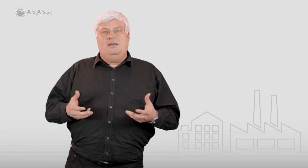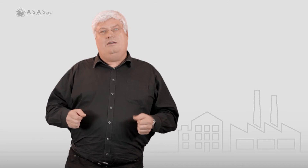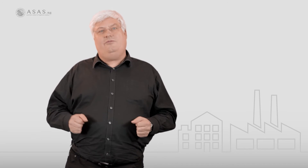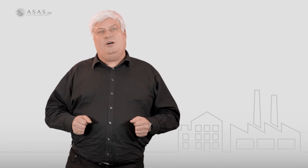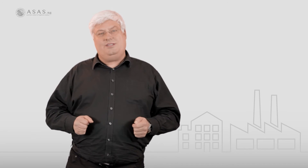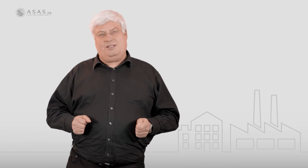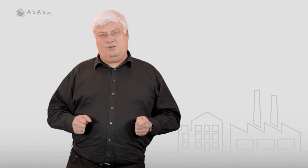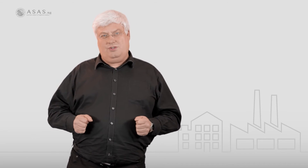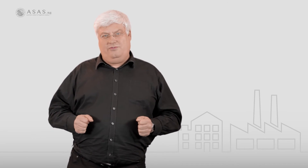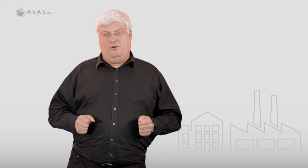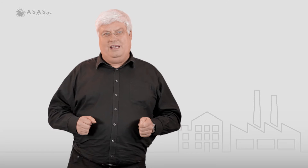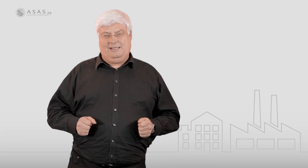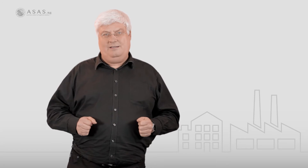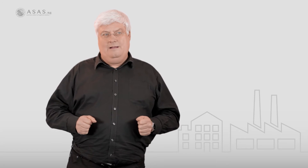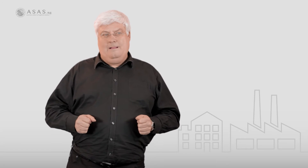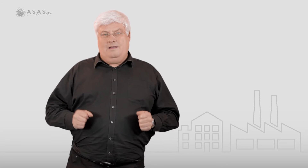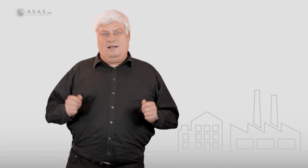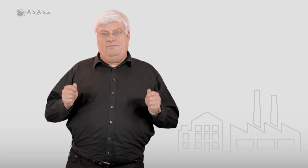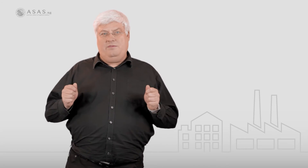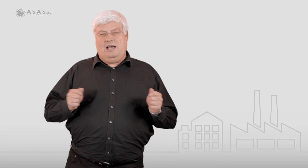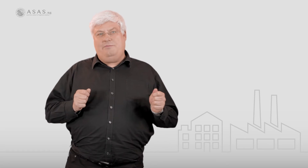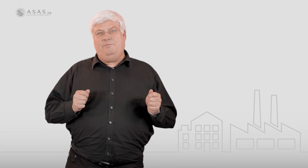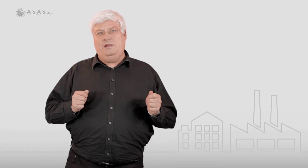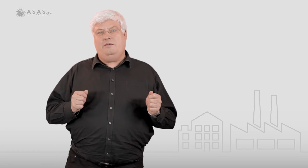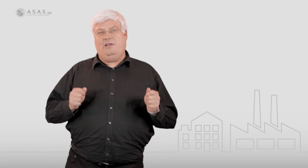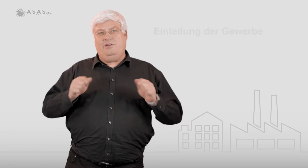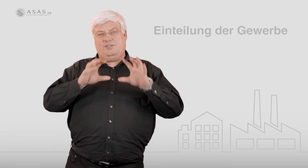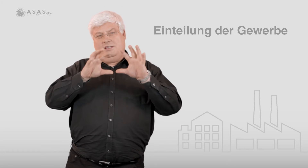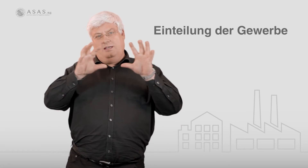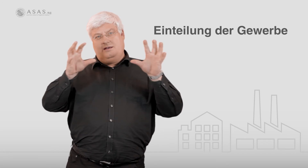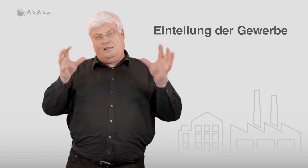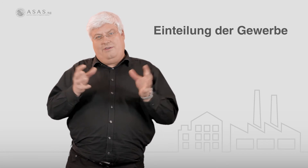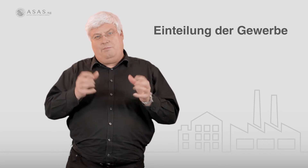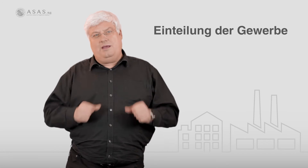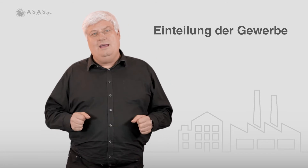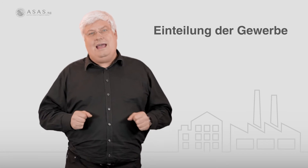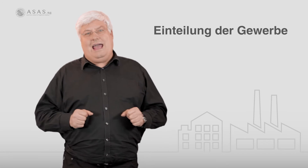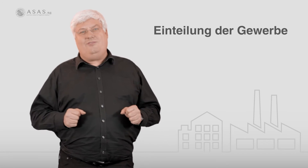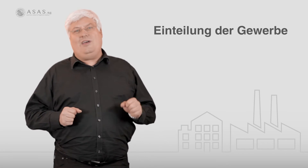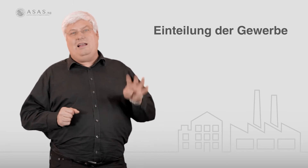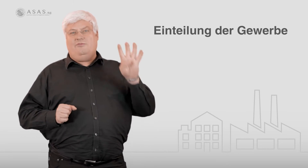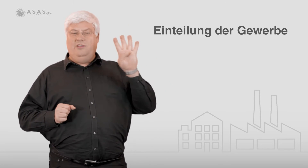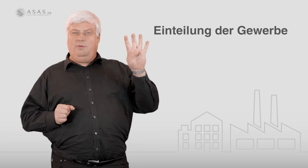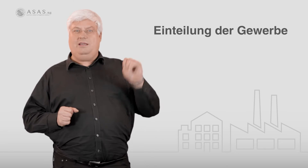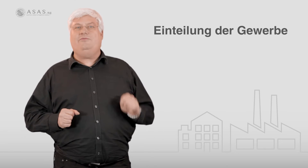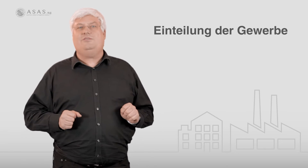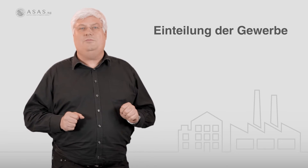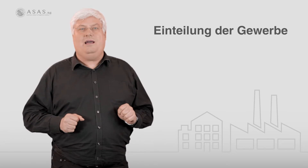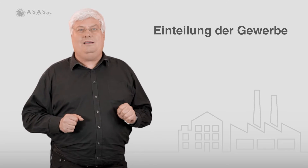Voraussetzung zu erfüllen hat. Wir haben, wenn wir uns die Gewerbe einteilen, vier Begriffe zu merken.